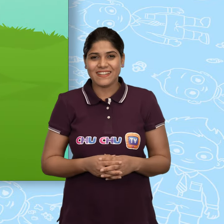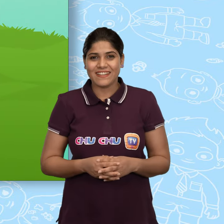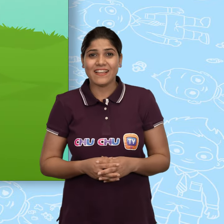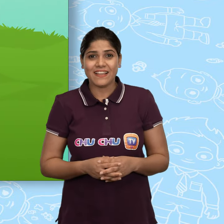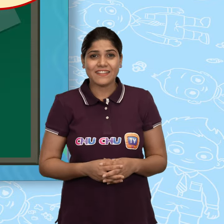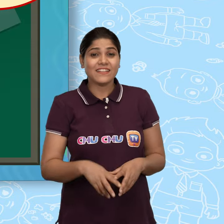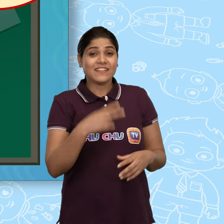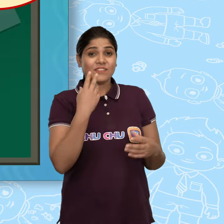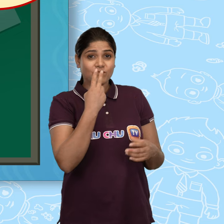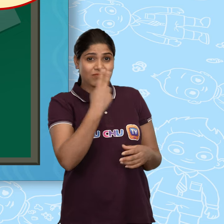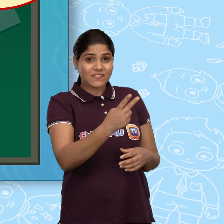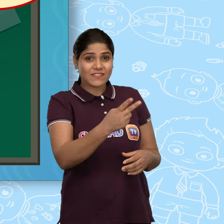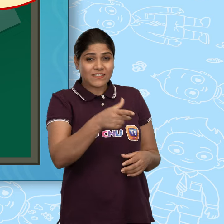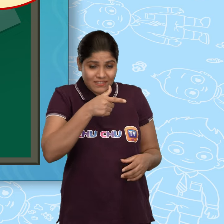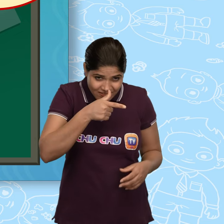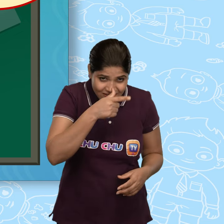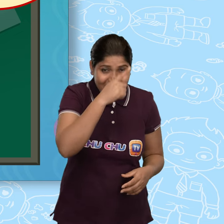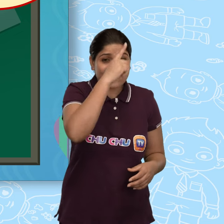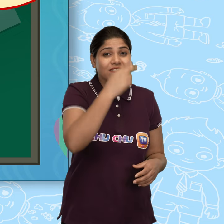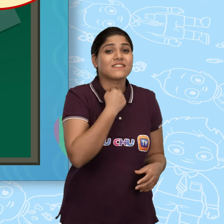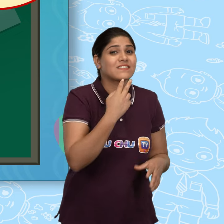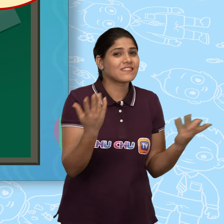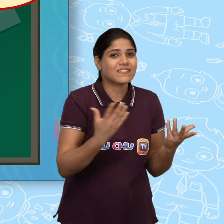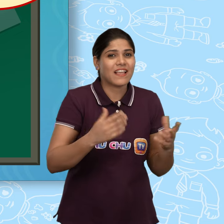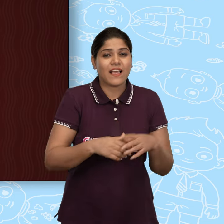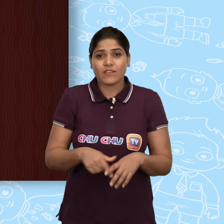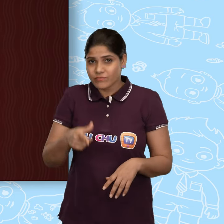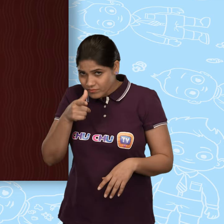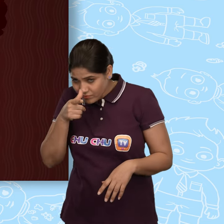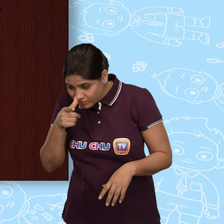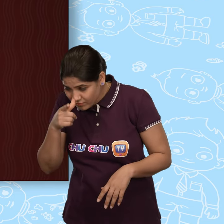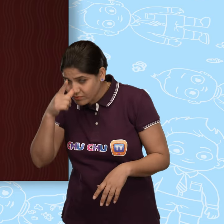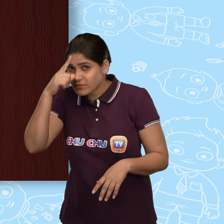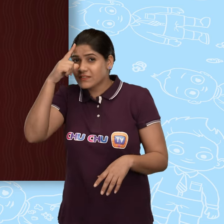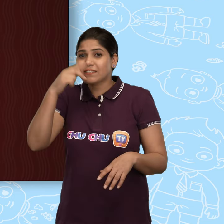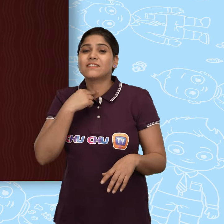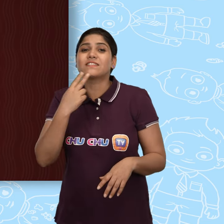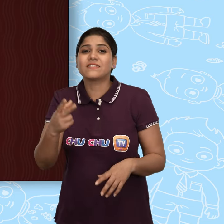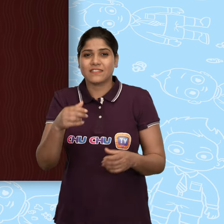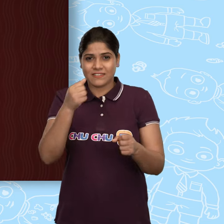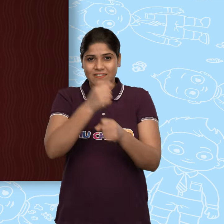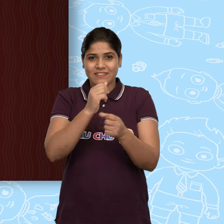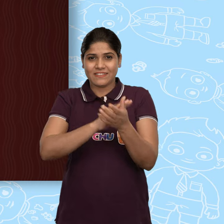चलो देखे गेंडा कैसे बोलता है गेंडा करता है गुर